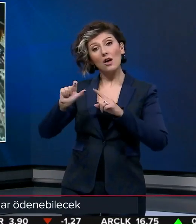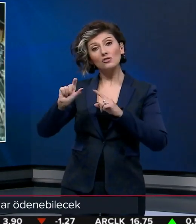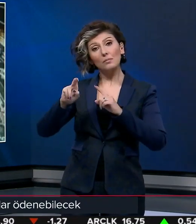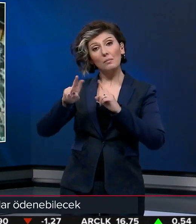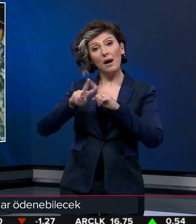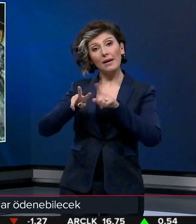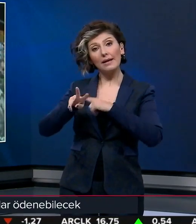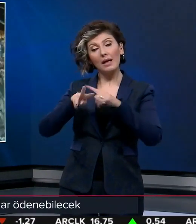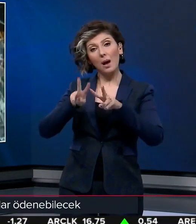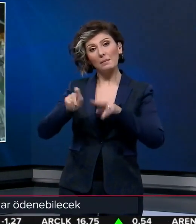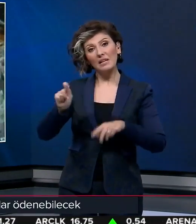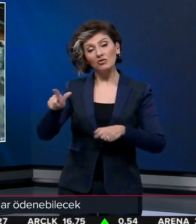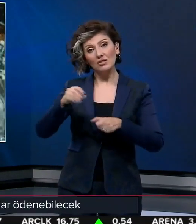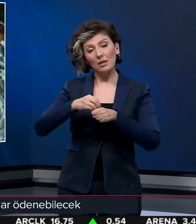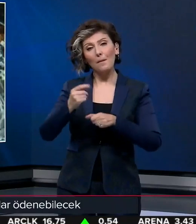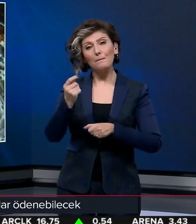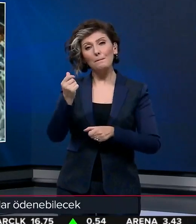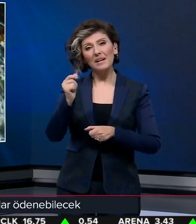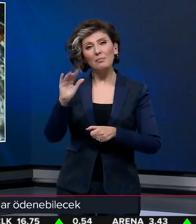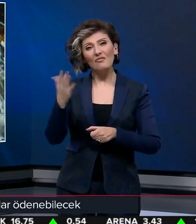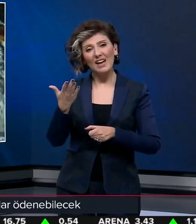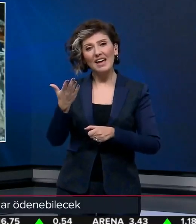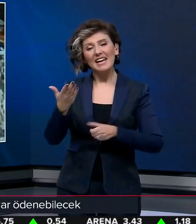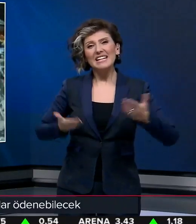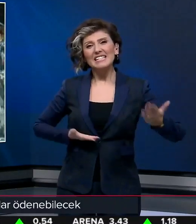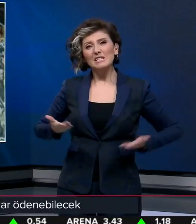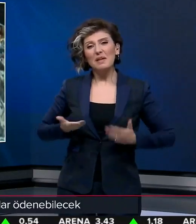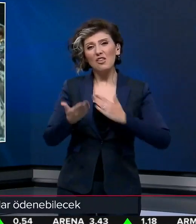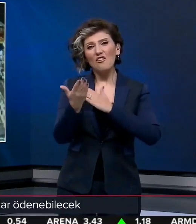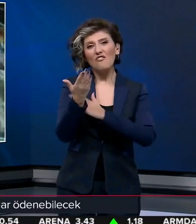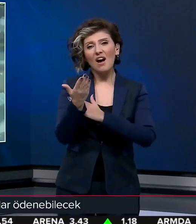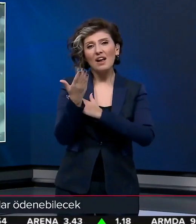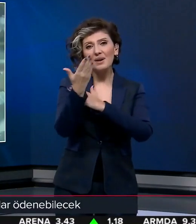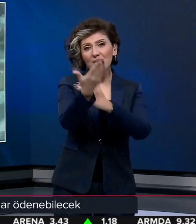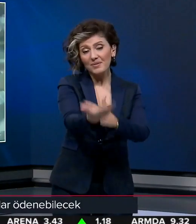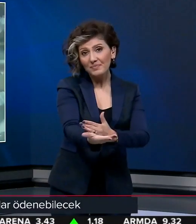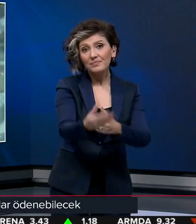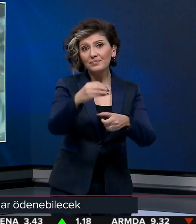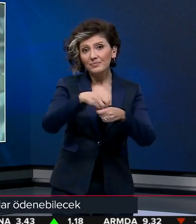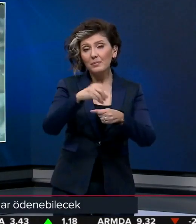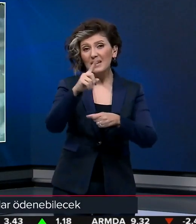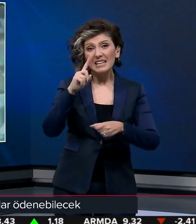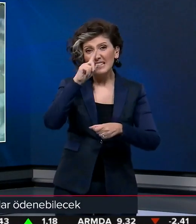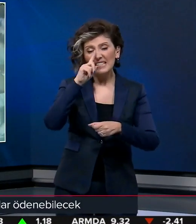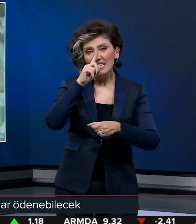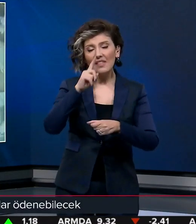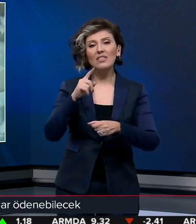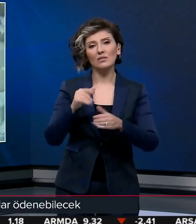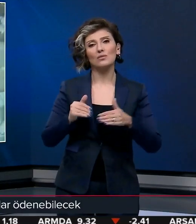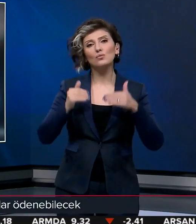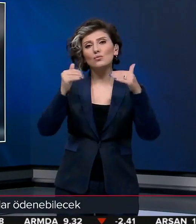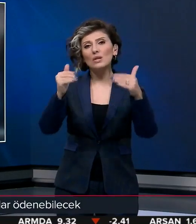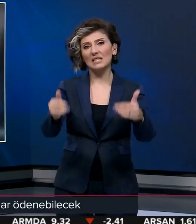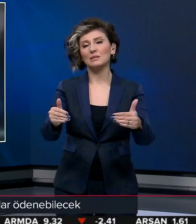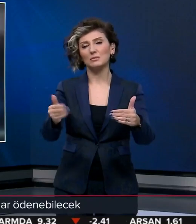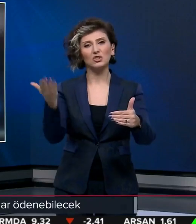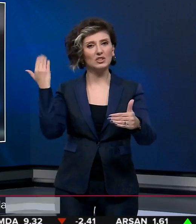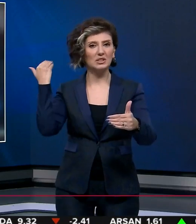Acıpayam ilçesi için Frim ve Hizmet Belgesi'nin verilme süresi 1 Nisan'a kadar uzatılmıştı.